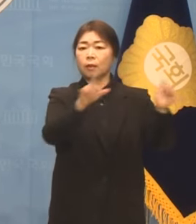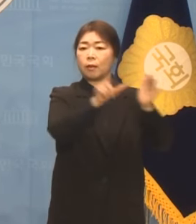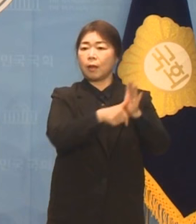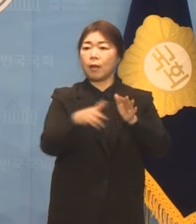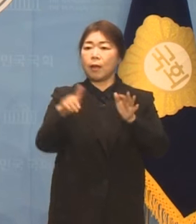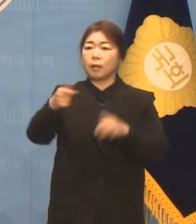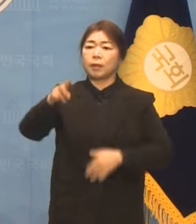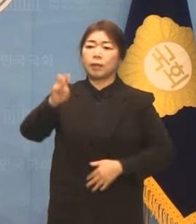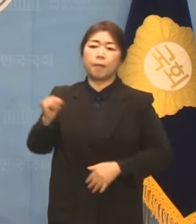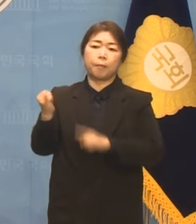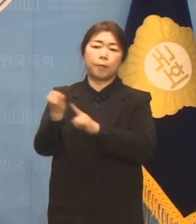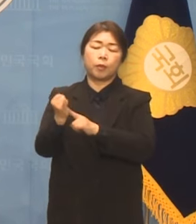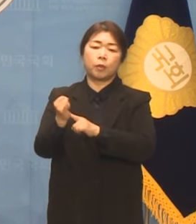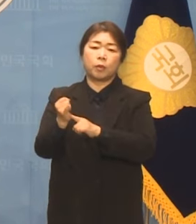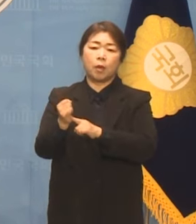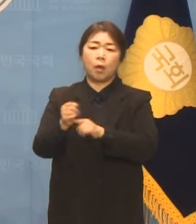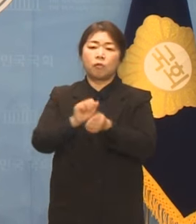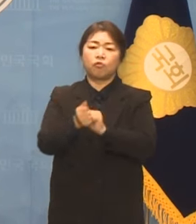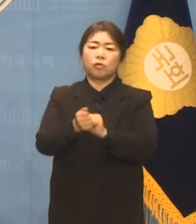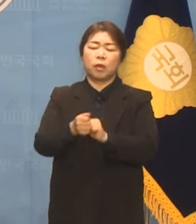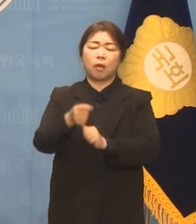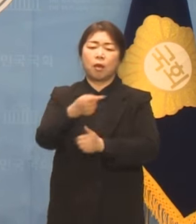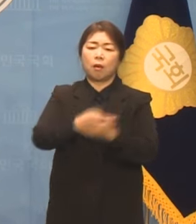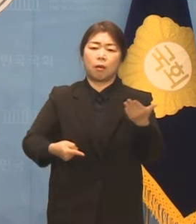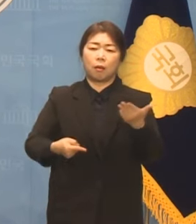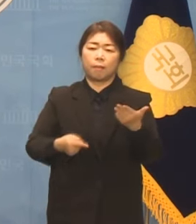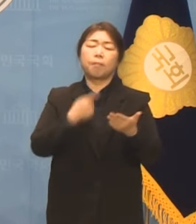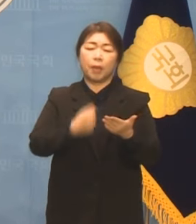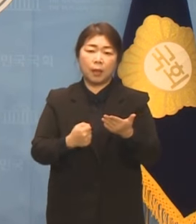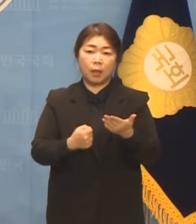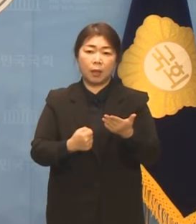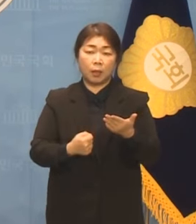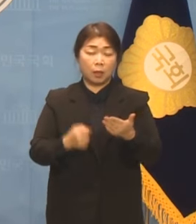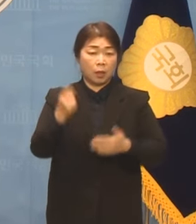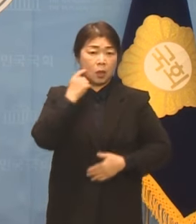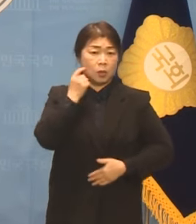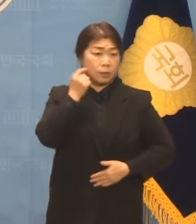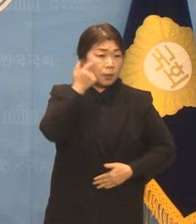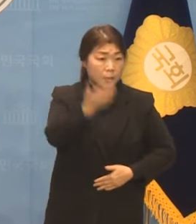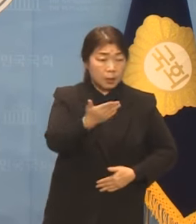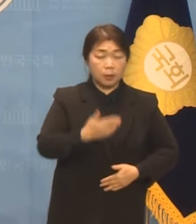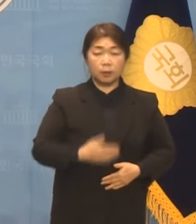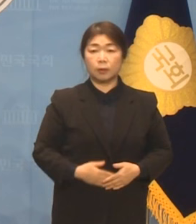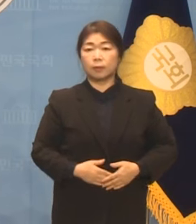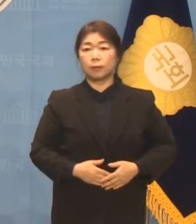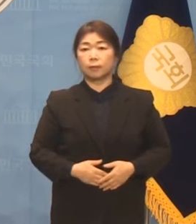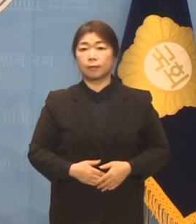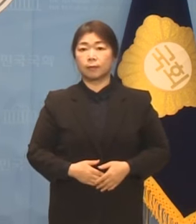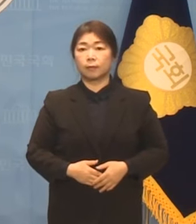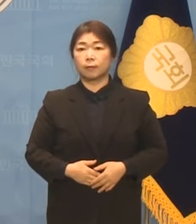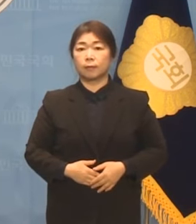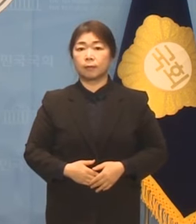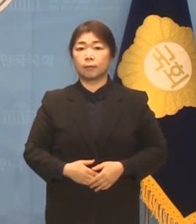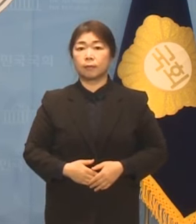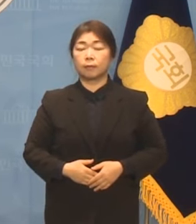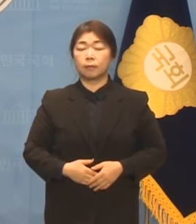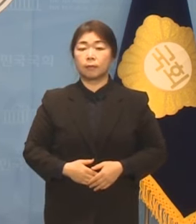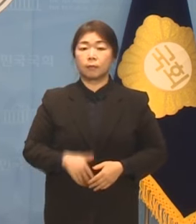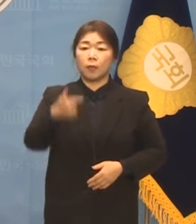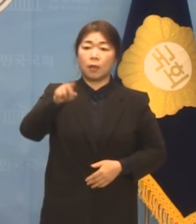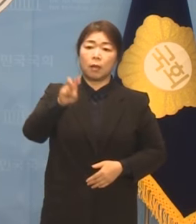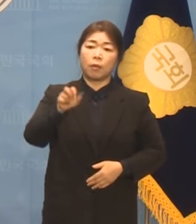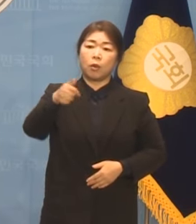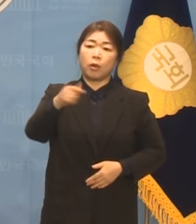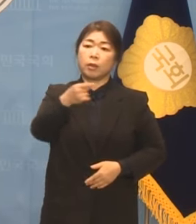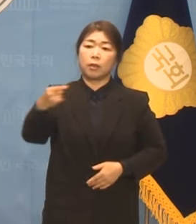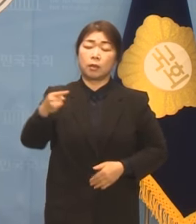오히려 주식으로 손해를 봤다는 변명은 거짓말이었습니까? 김건희 여사를